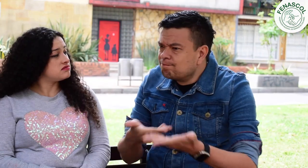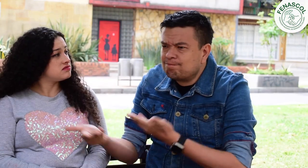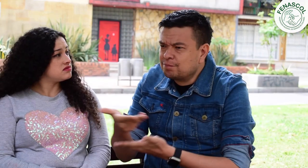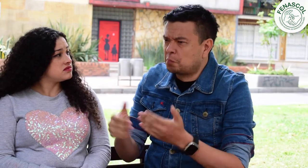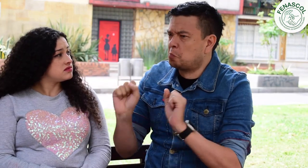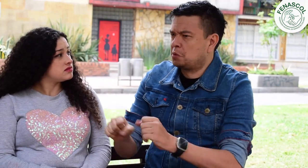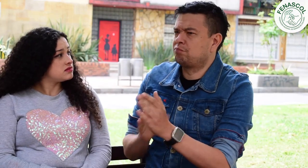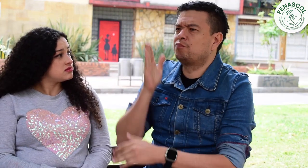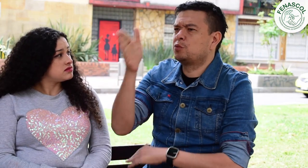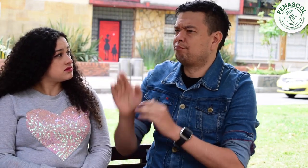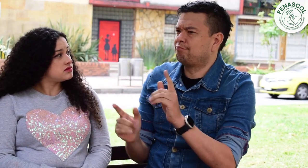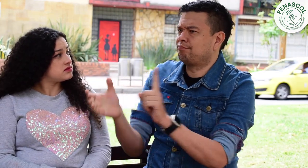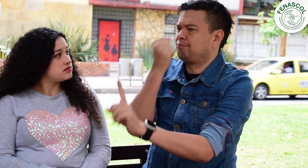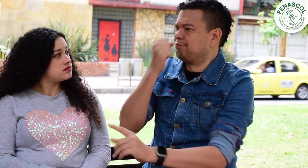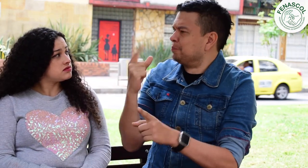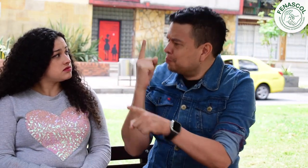Socializarlas. Y así podemos lograr el objetivo.